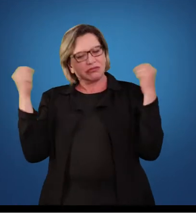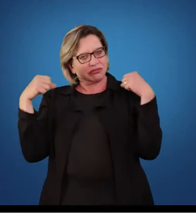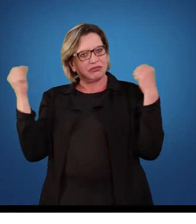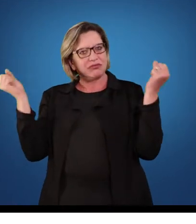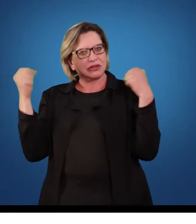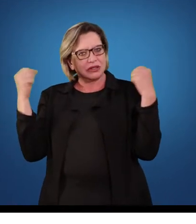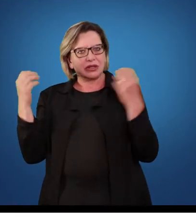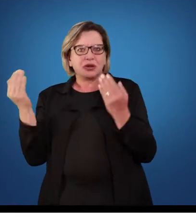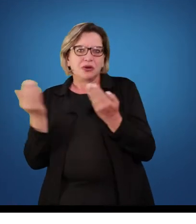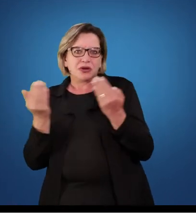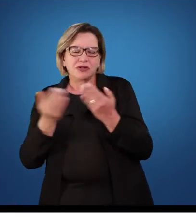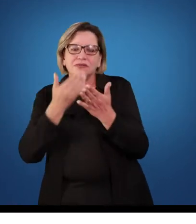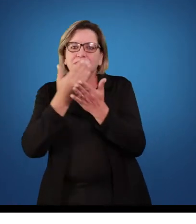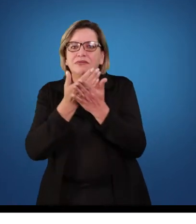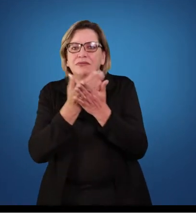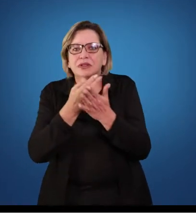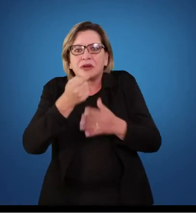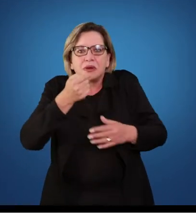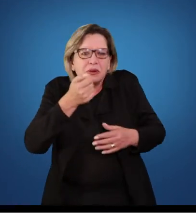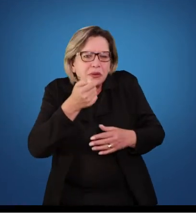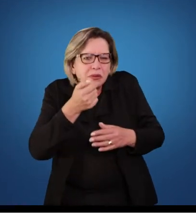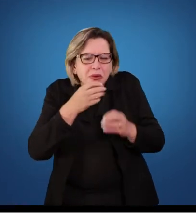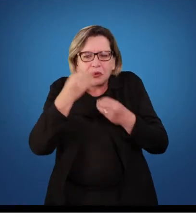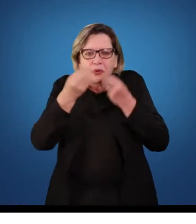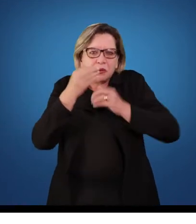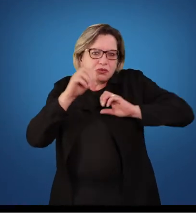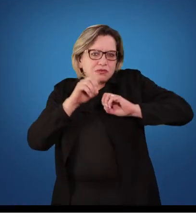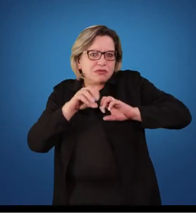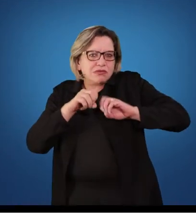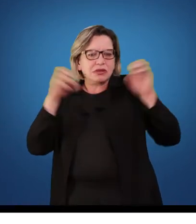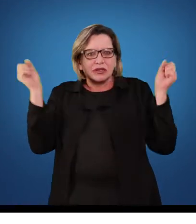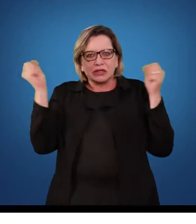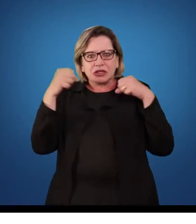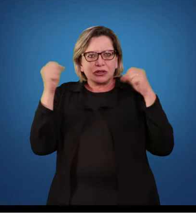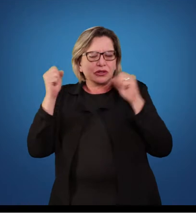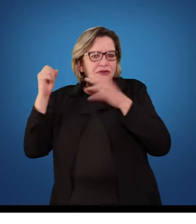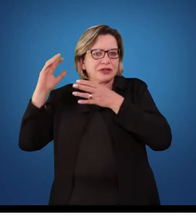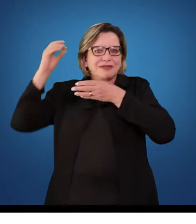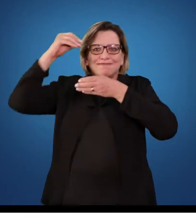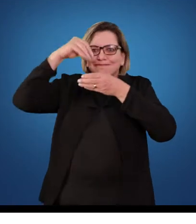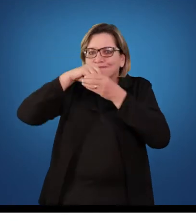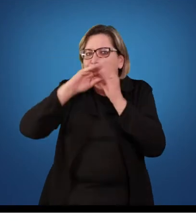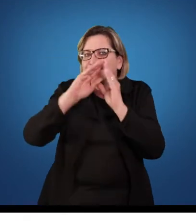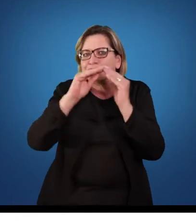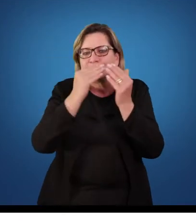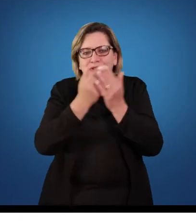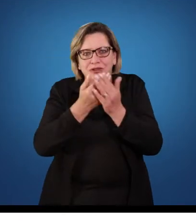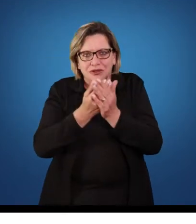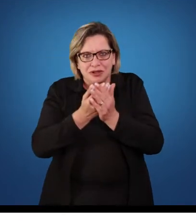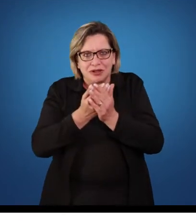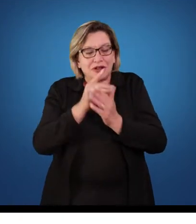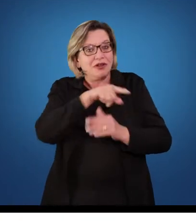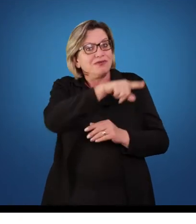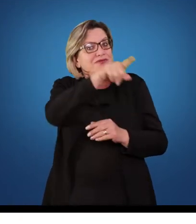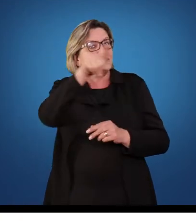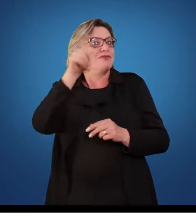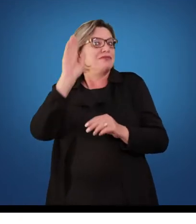Hoje nós vamos estudar um pouquinho sobre o ensino da educação física no contexto escolar. Vocês já tiveram algumas disciplinas que